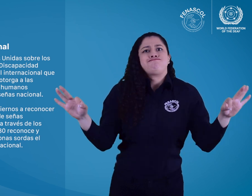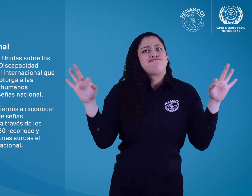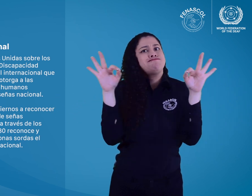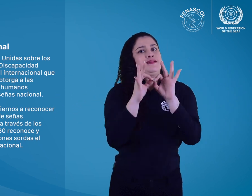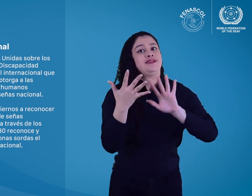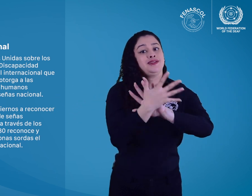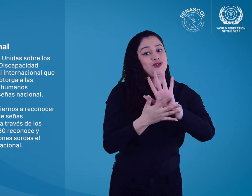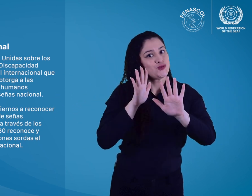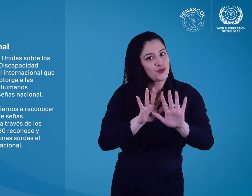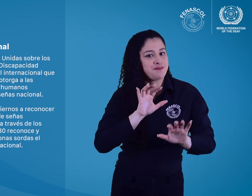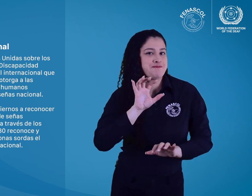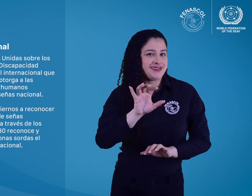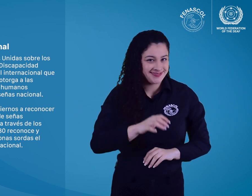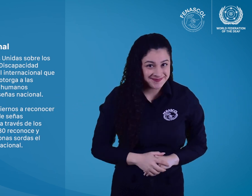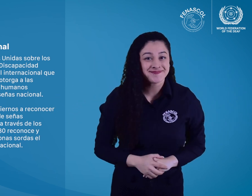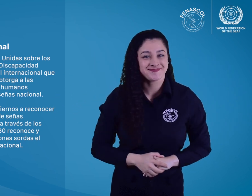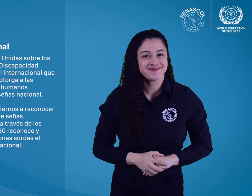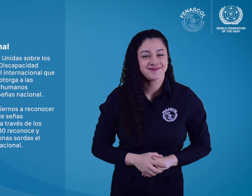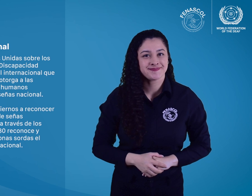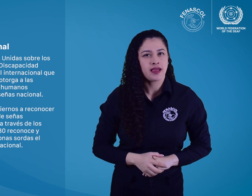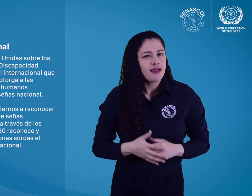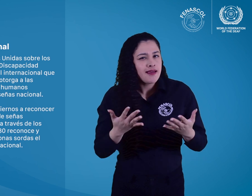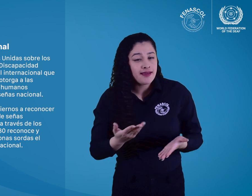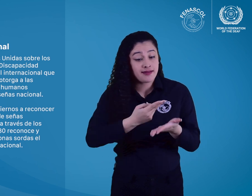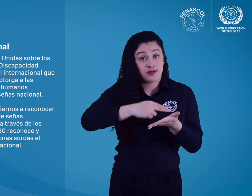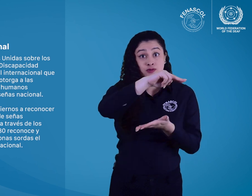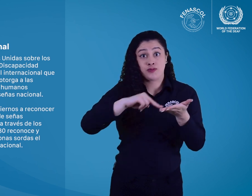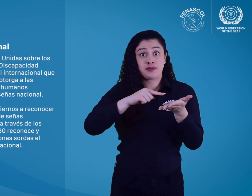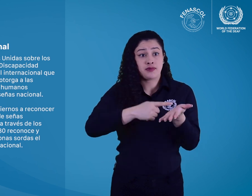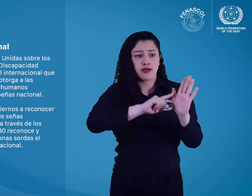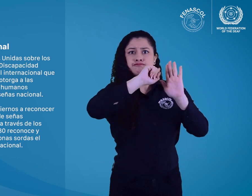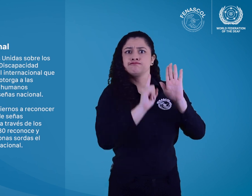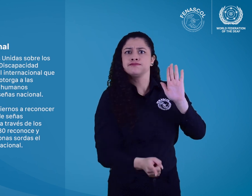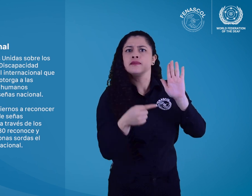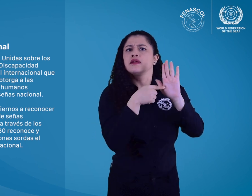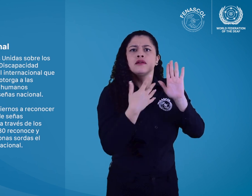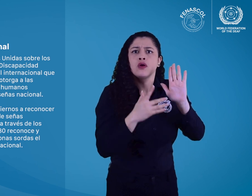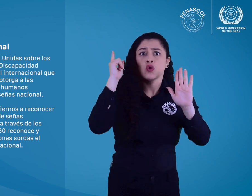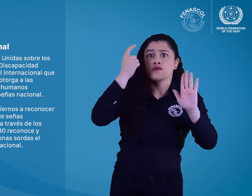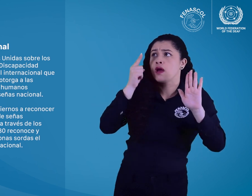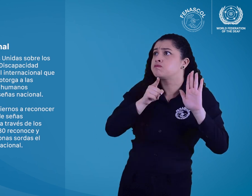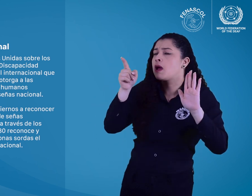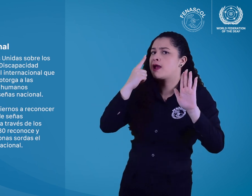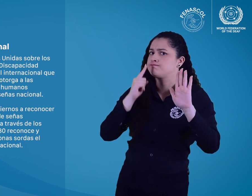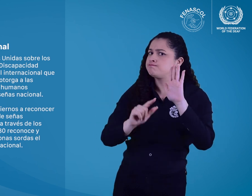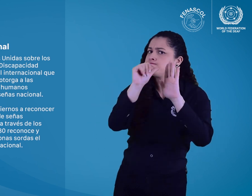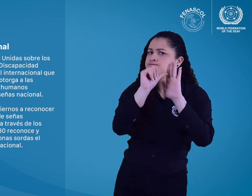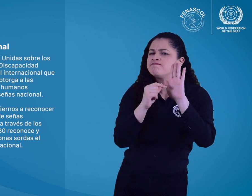a la lengua de señas nacional. La Convención obliga a los gobiernos a reconocer la